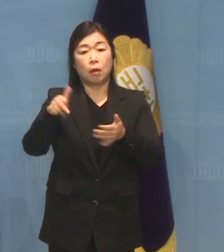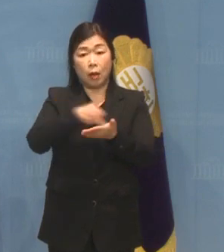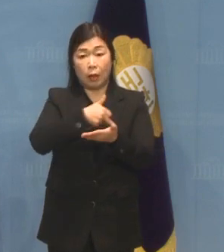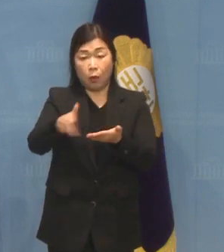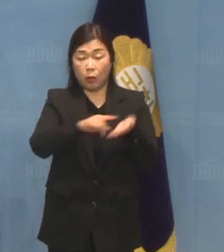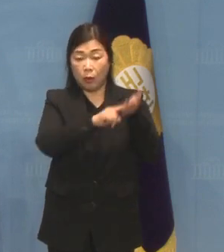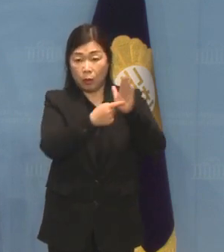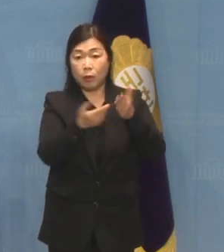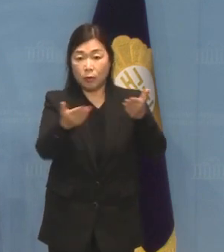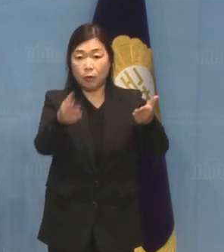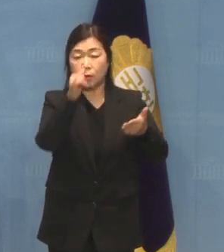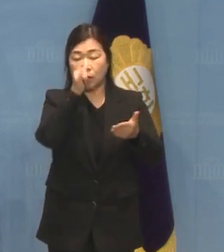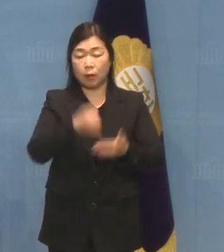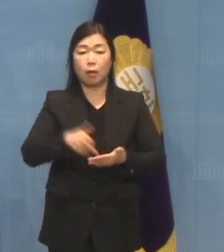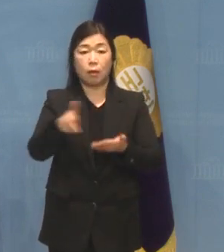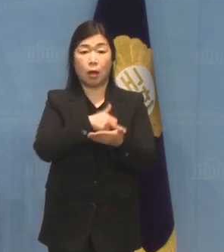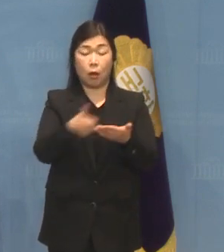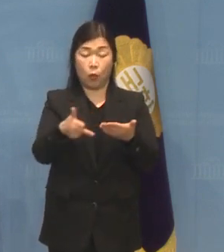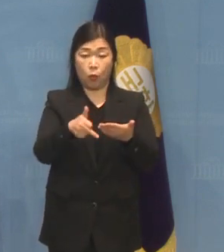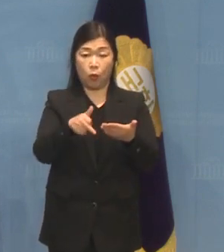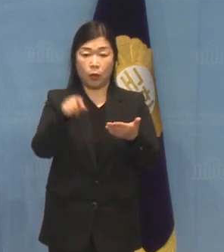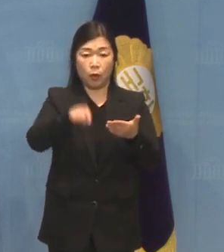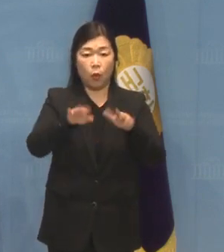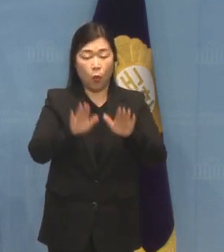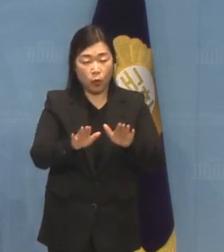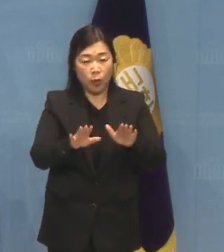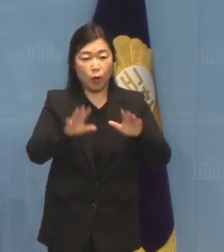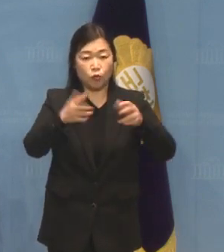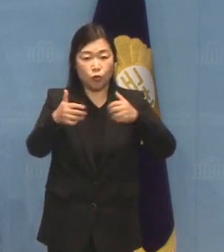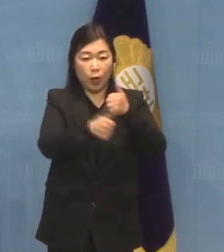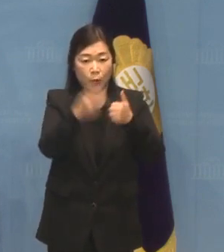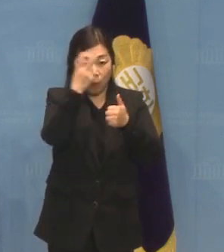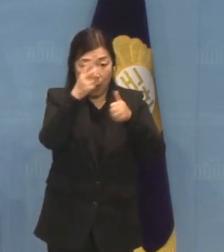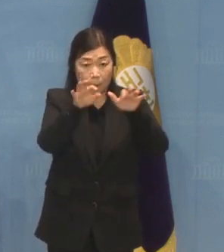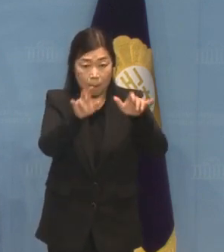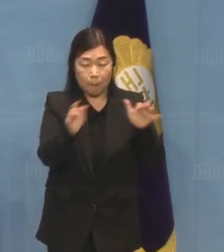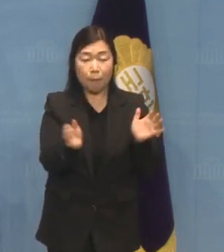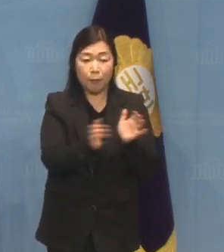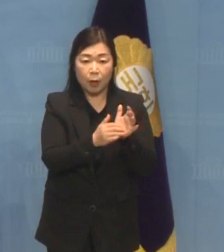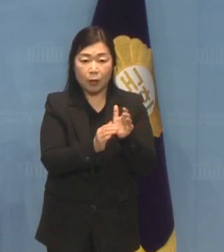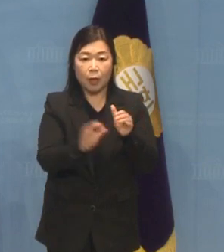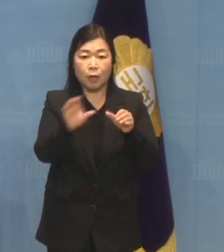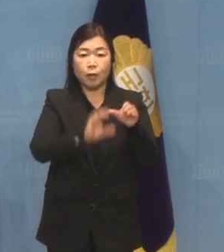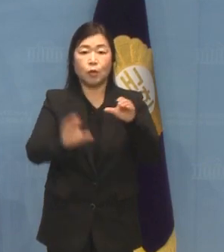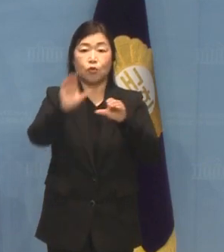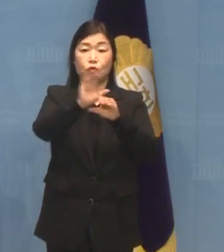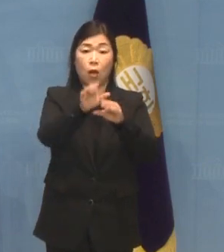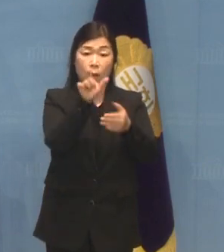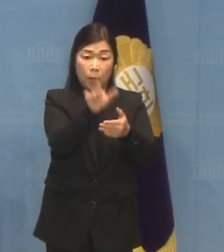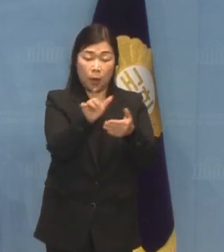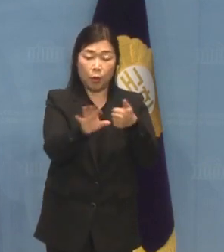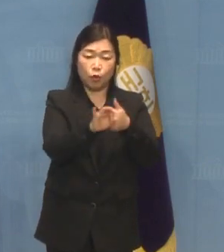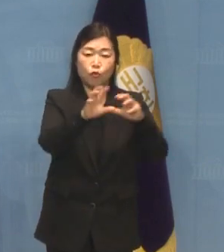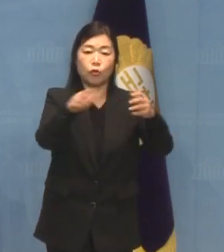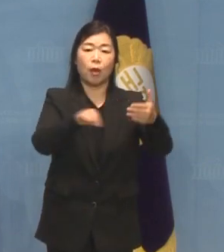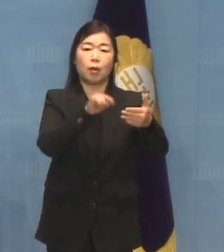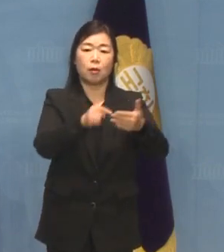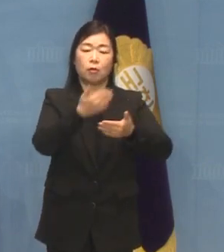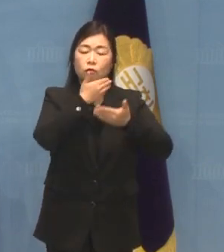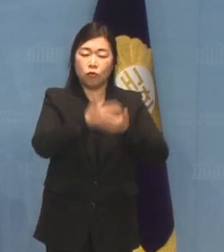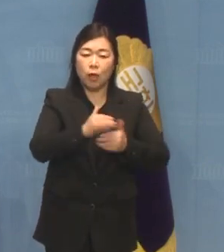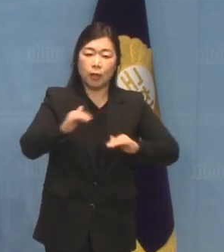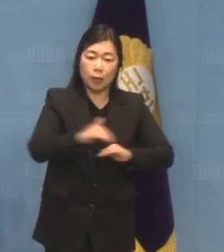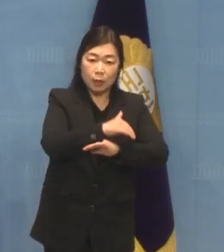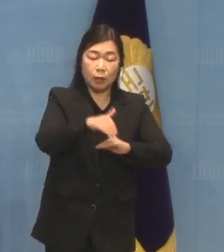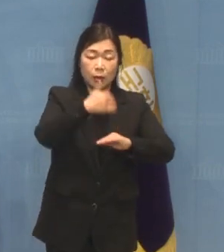제공하고 있습니다 카카오톡에서 오늘의 국회를 검색하여 채널 추가하시면 국회 내의 주요 일정과